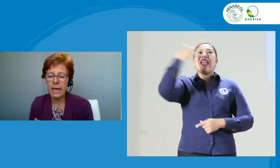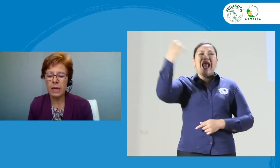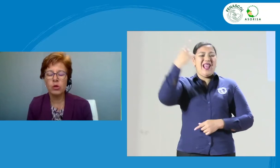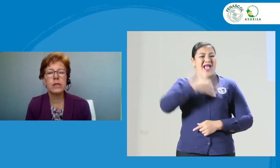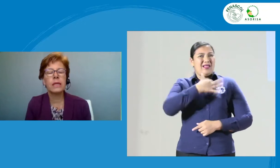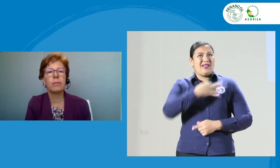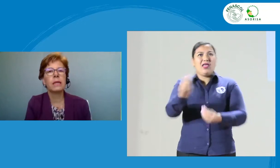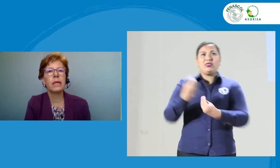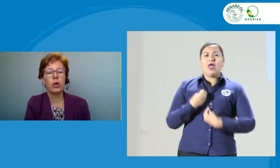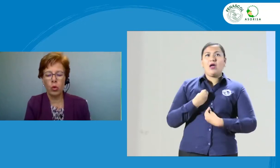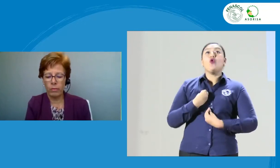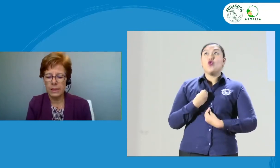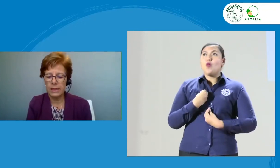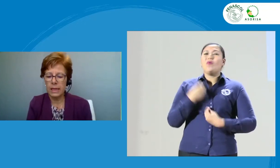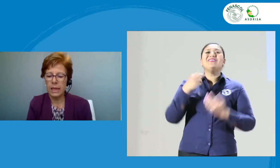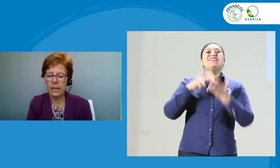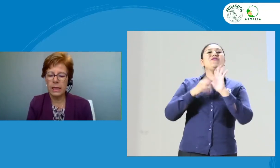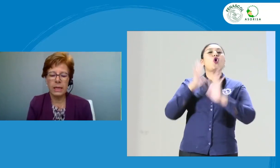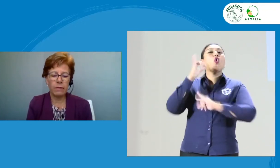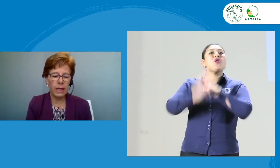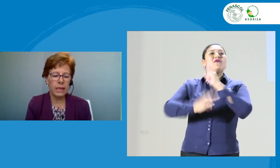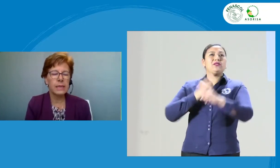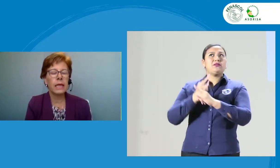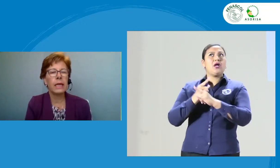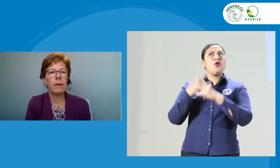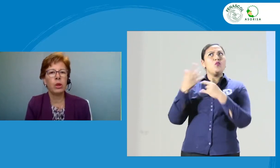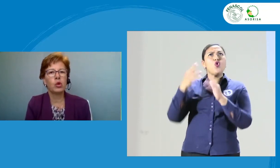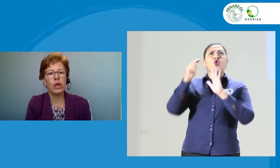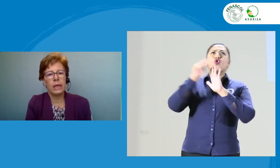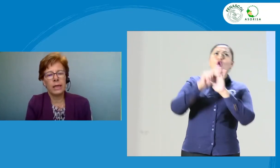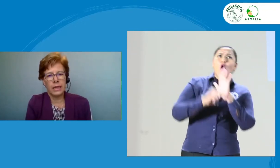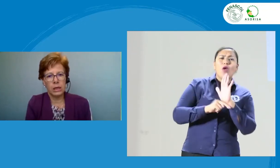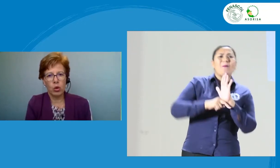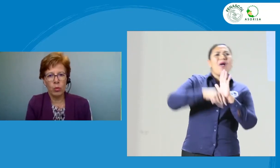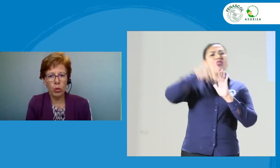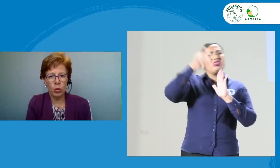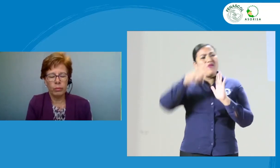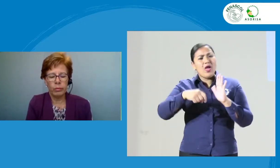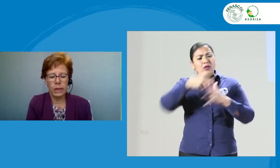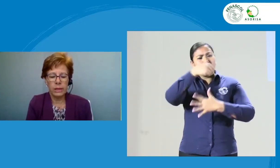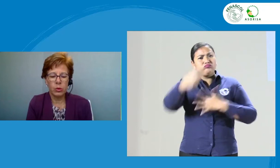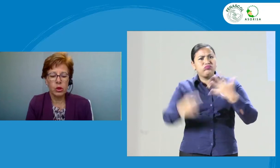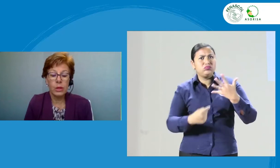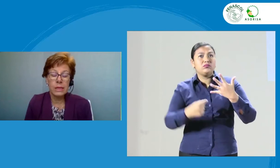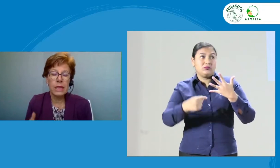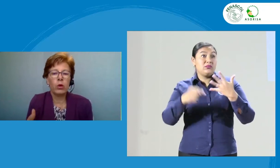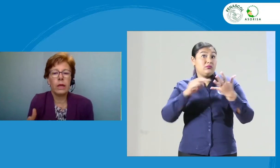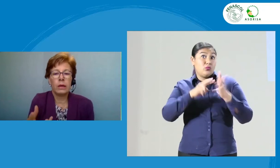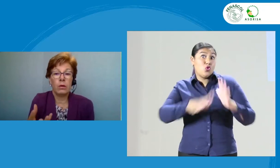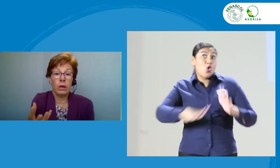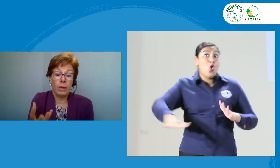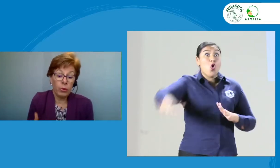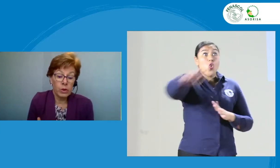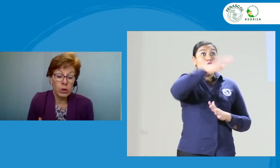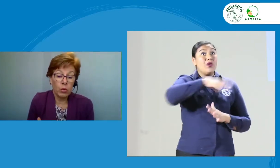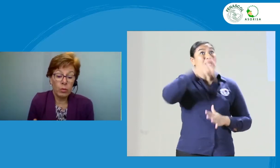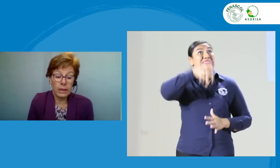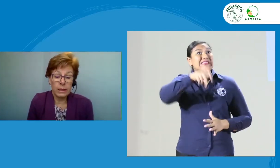guiar los sistemas de normas y de deberes en ámbitos de interés común. Es por eso que es claro que en una